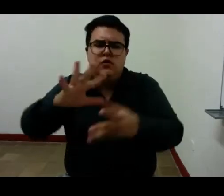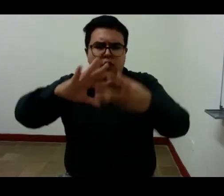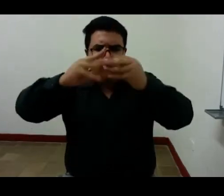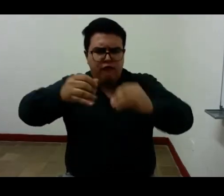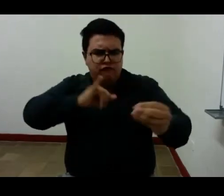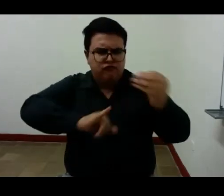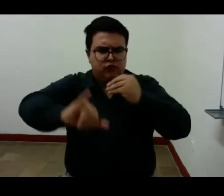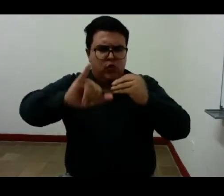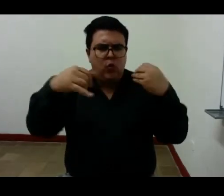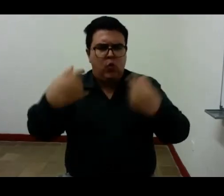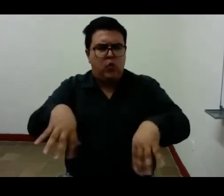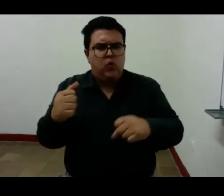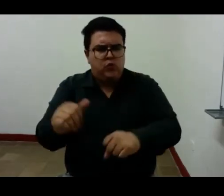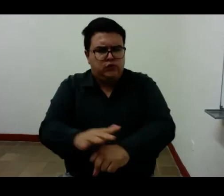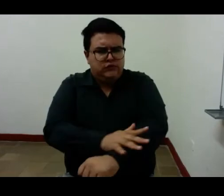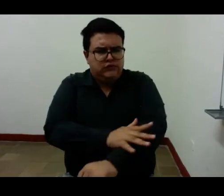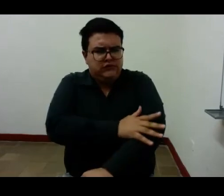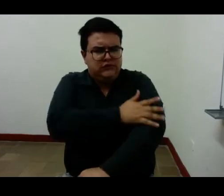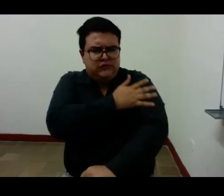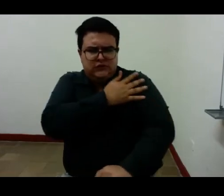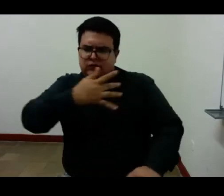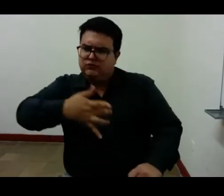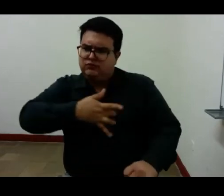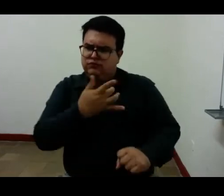encantaron los apuntes sobre Cezanne.